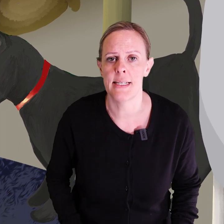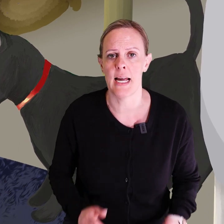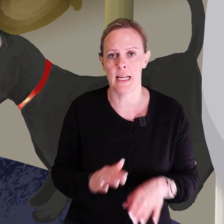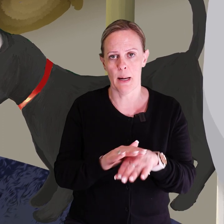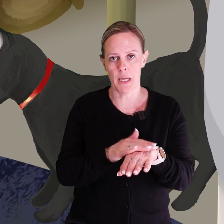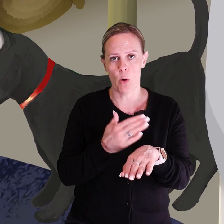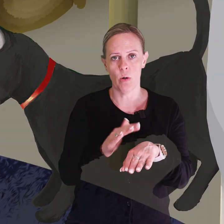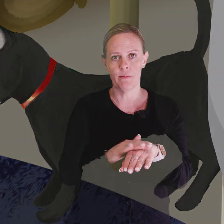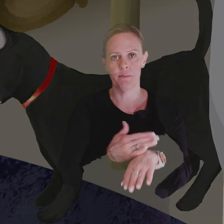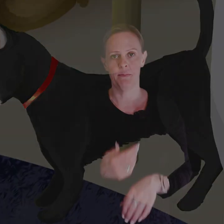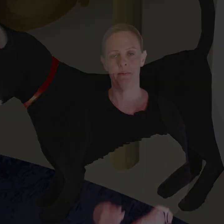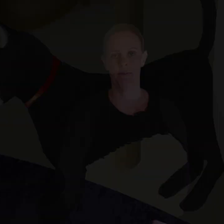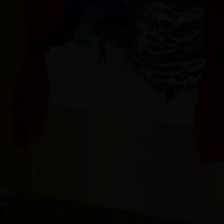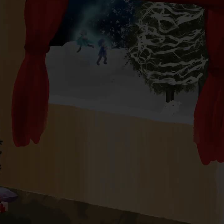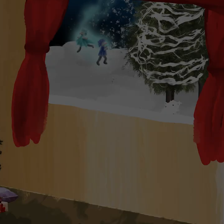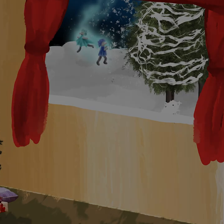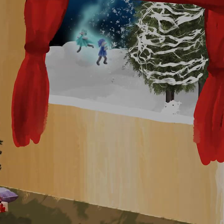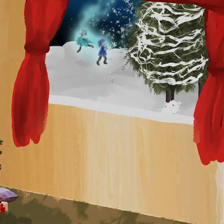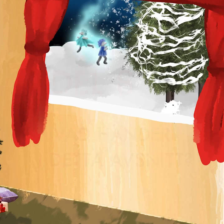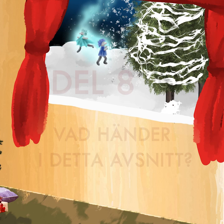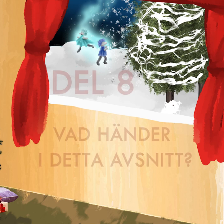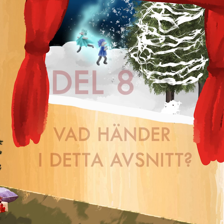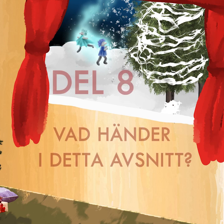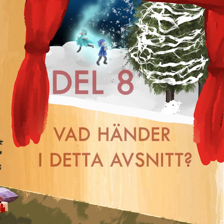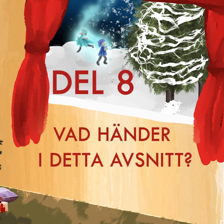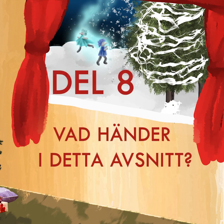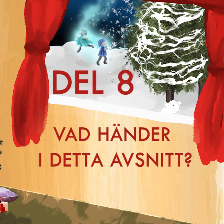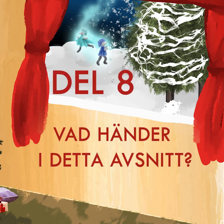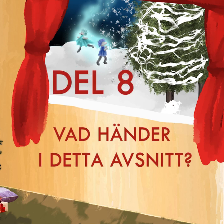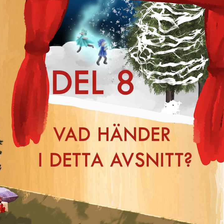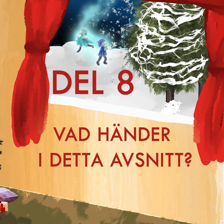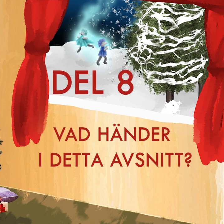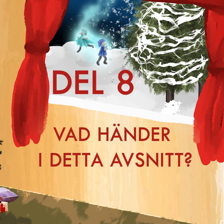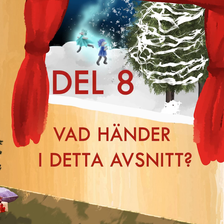säger lilla Mjau. Vad händer i detta avsnitt?